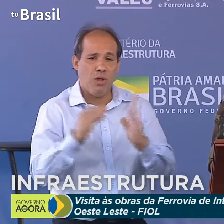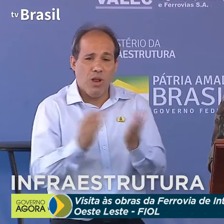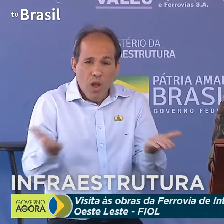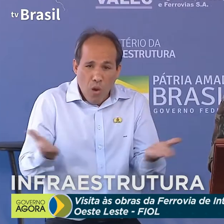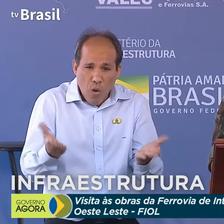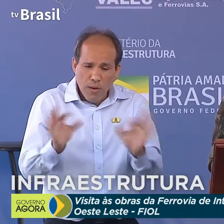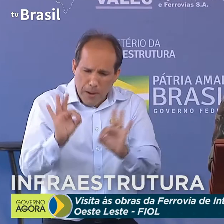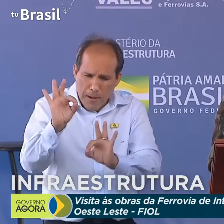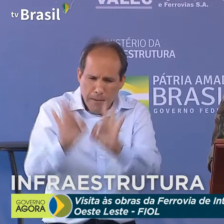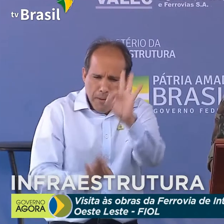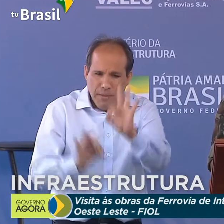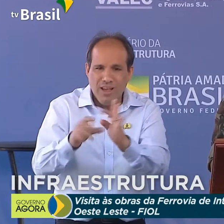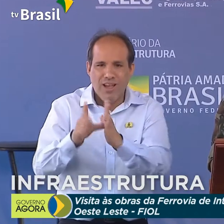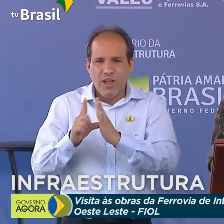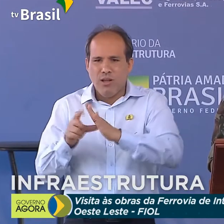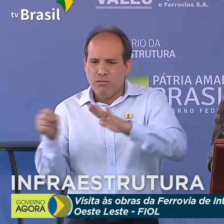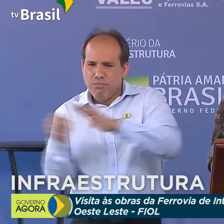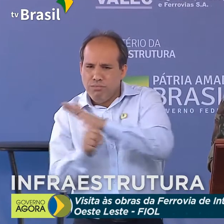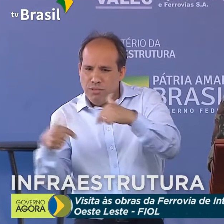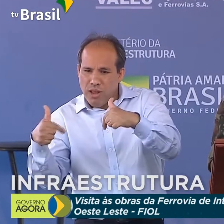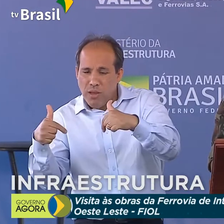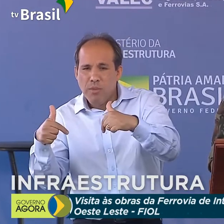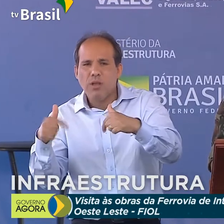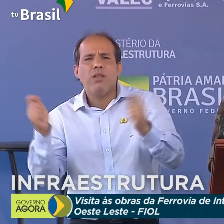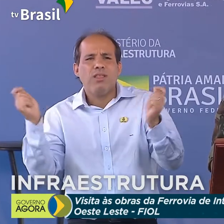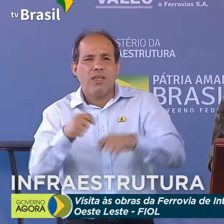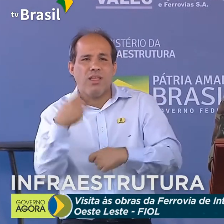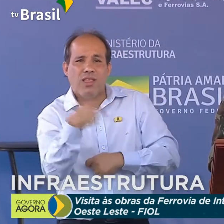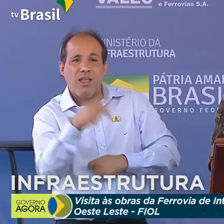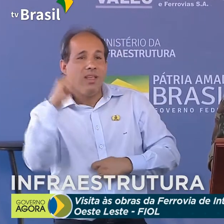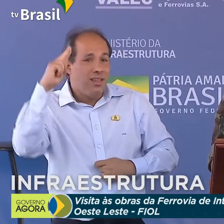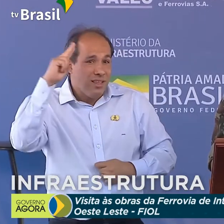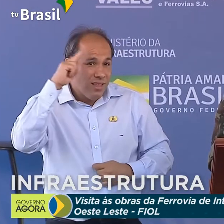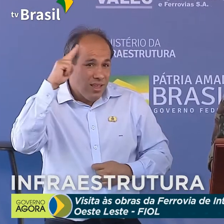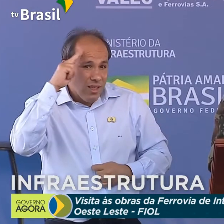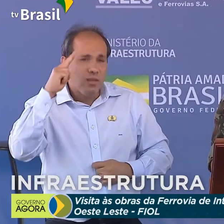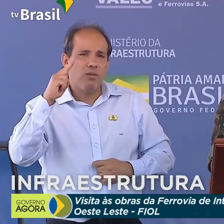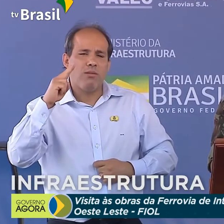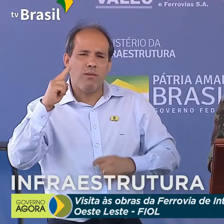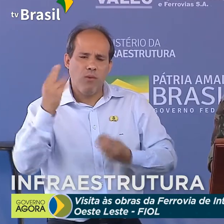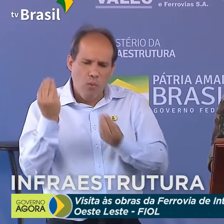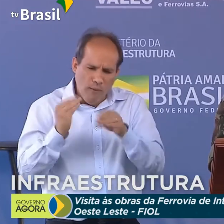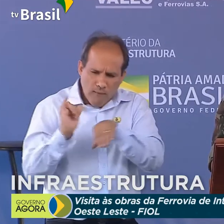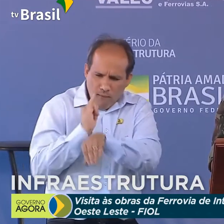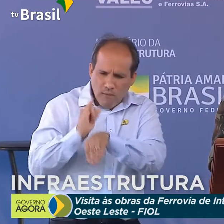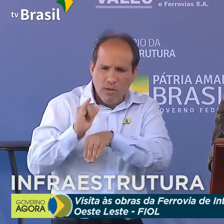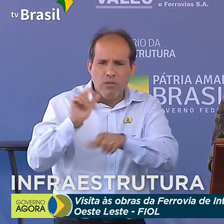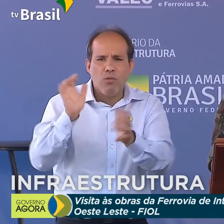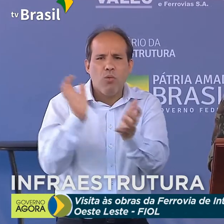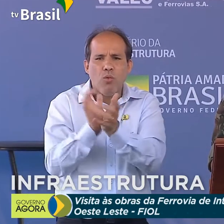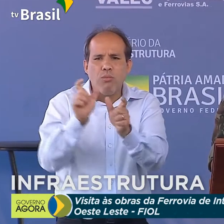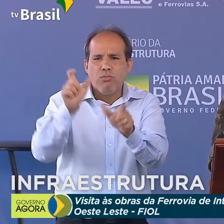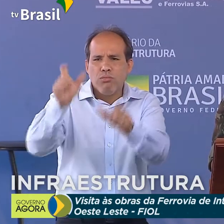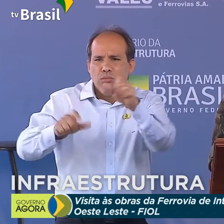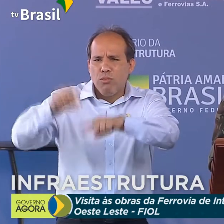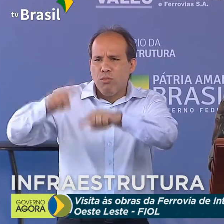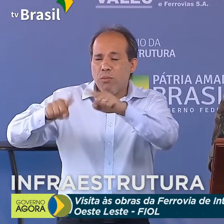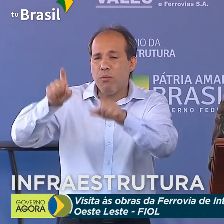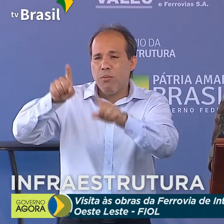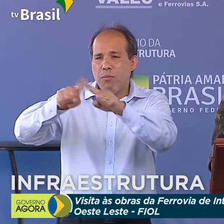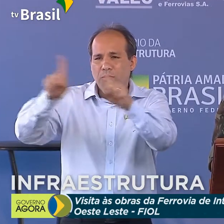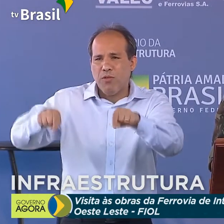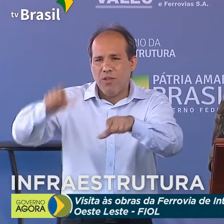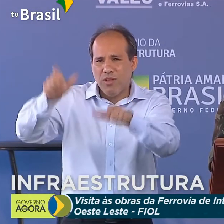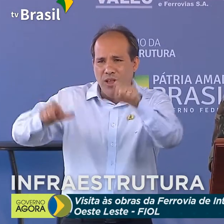de preparo e emprego possibilita ao Exército brasileiro o adestramento de seus quadros. É preciso